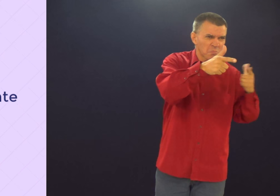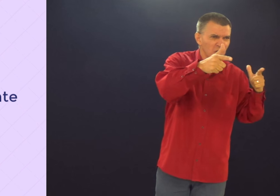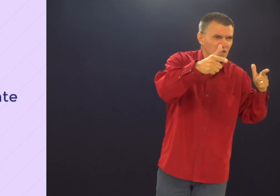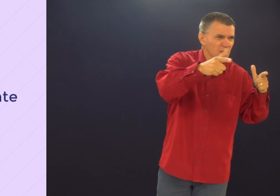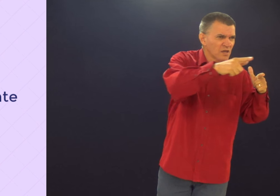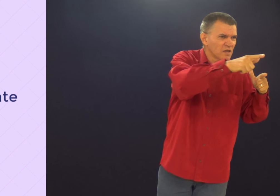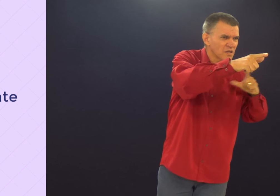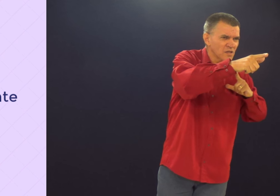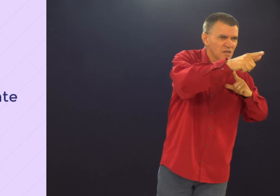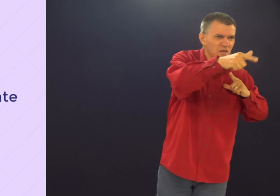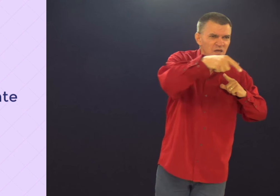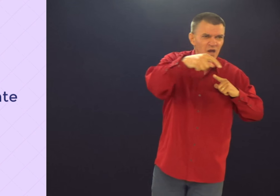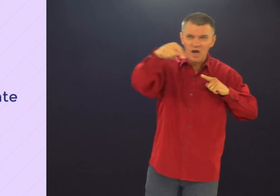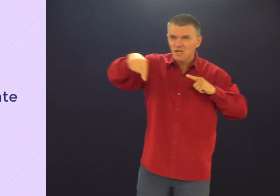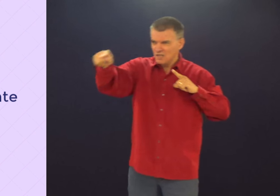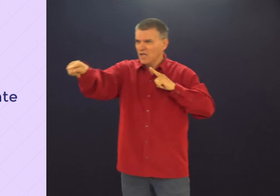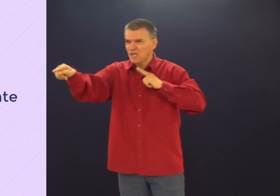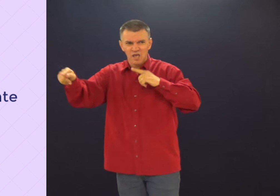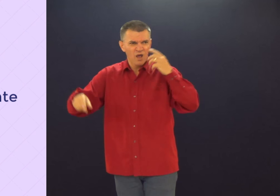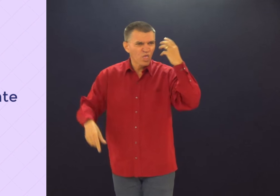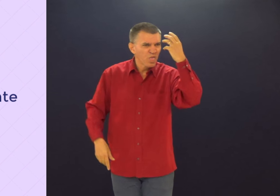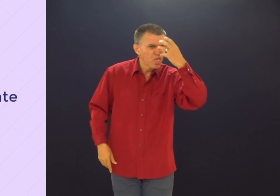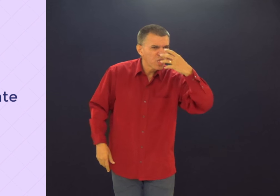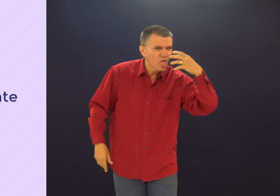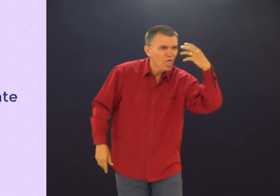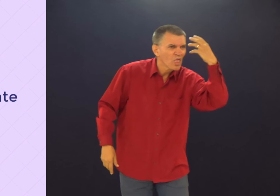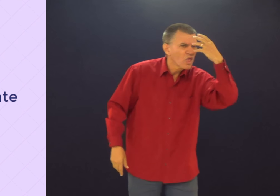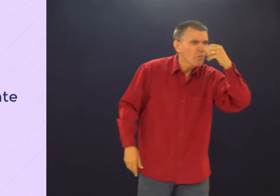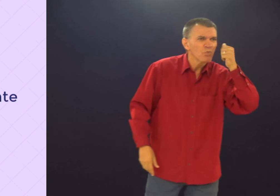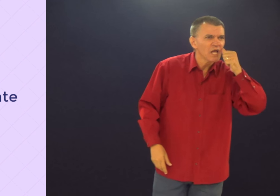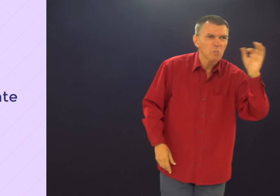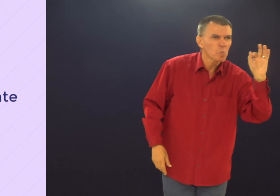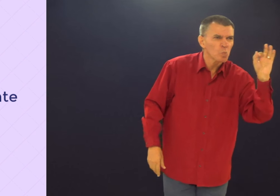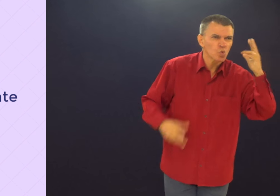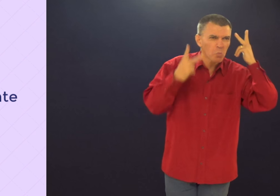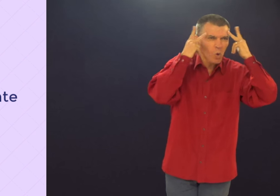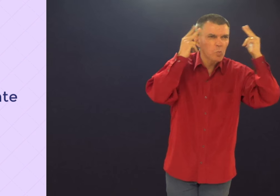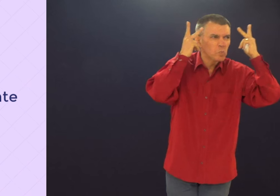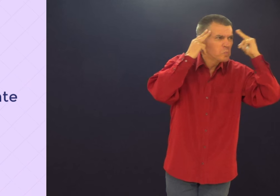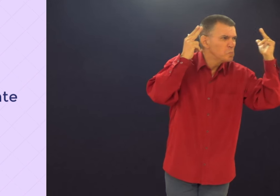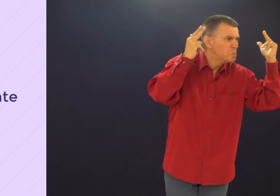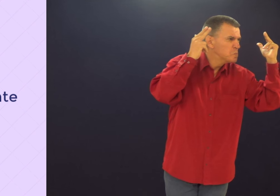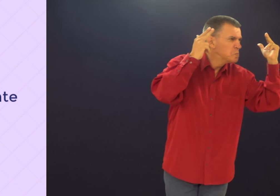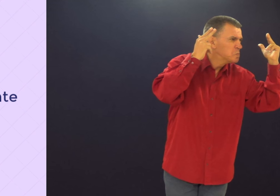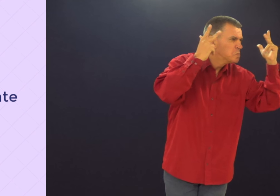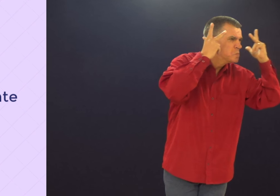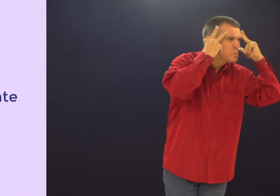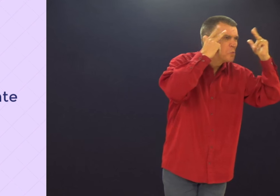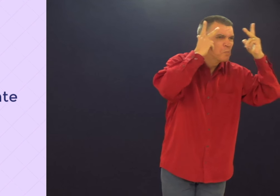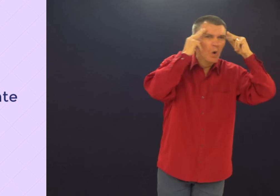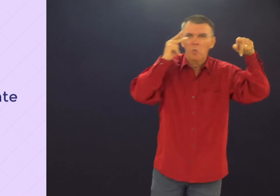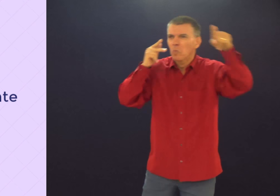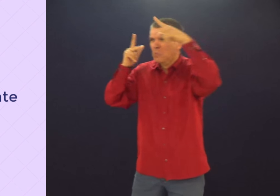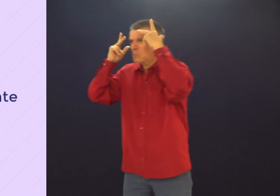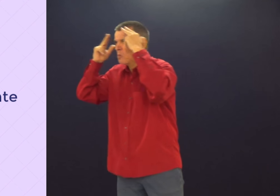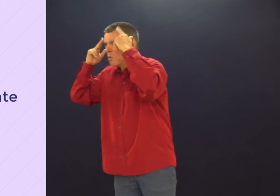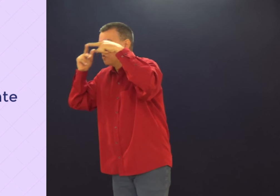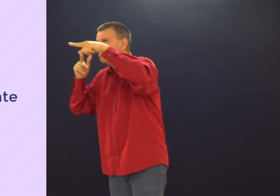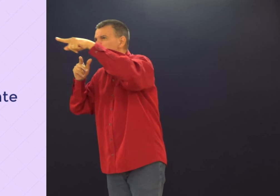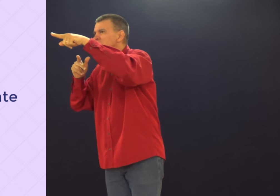forma para atrair outras pessoas? Você veio com essa intenção no coração? Ou não, você se arrumou porque você fez esse arrumo e